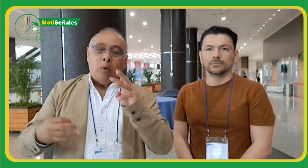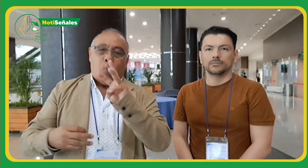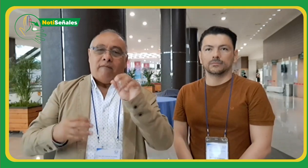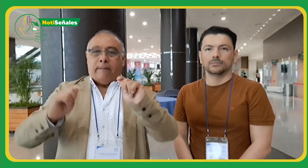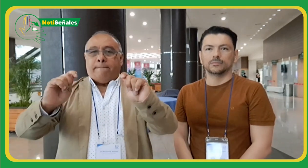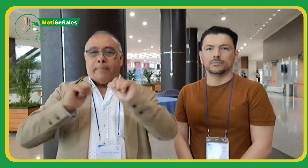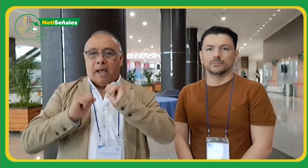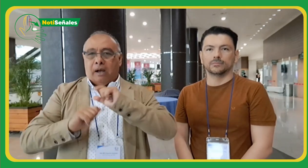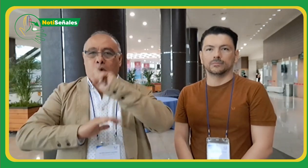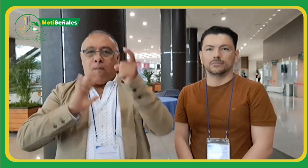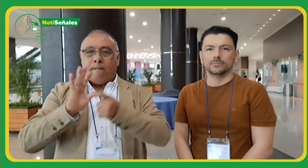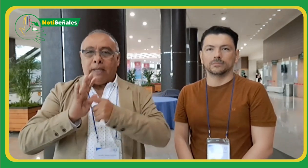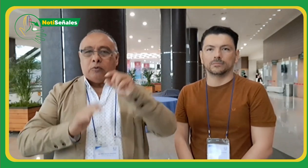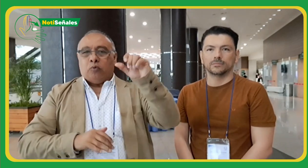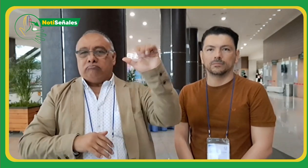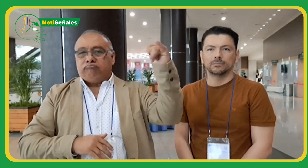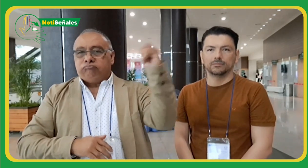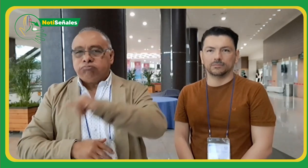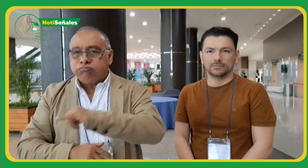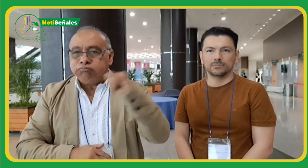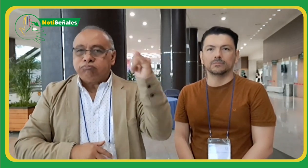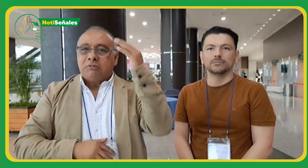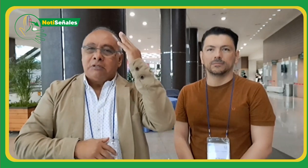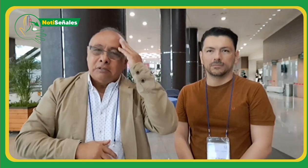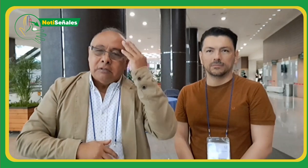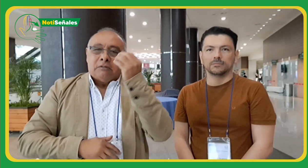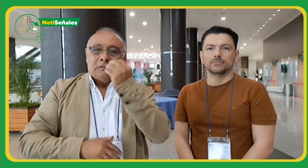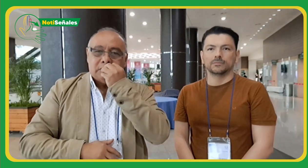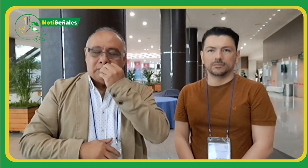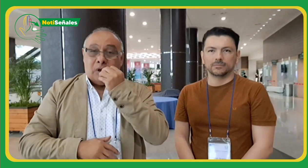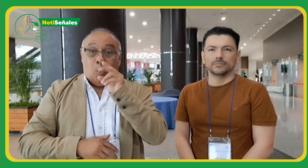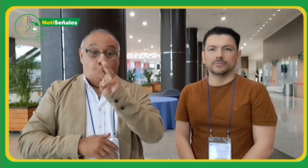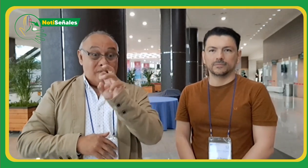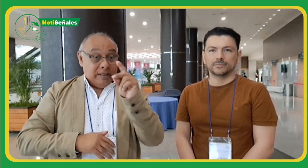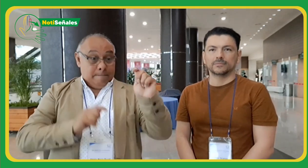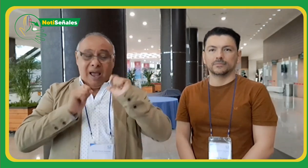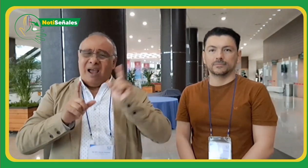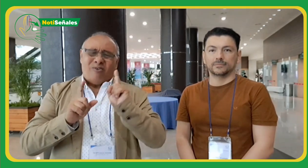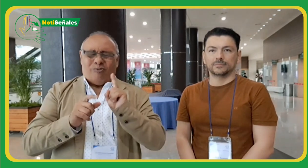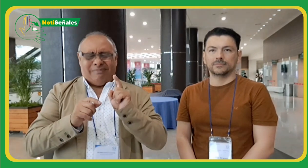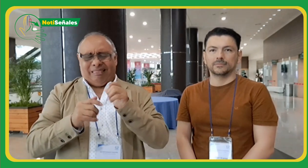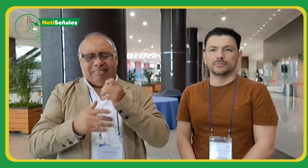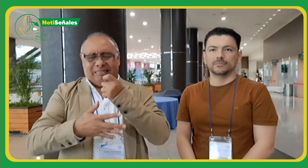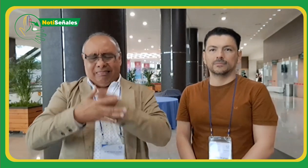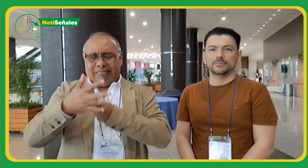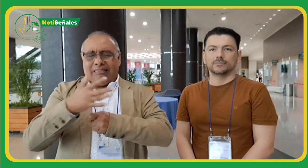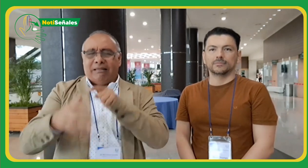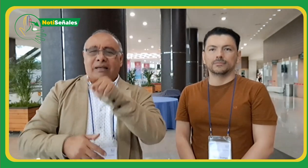la WFD me hiciera el pago. Corrijo, fue el mismo Congreso de la Conferencia y su presupuesto queda al gobierno.